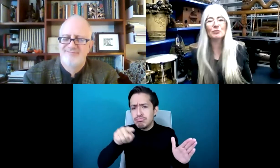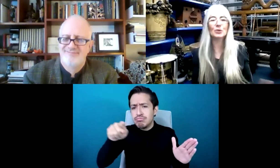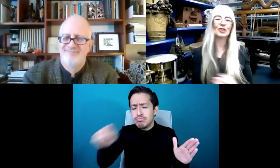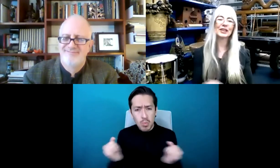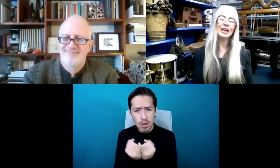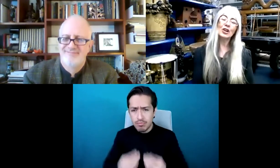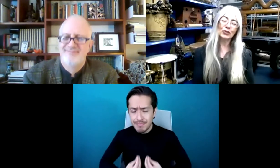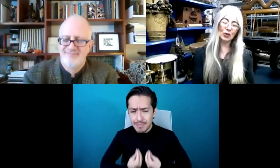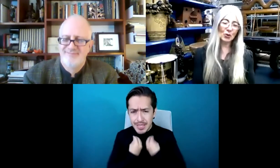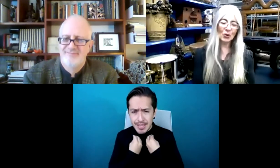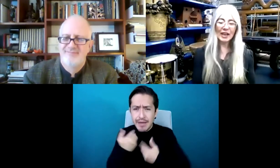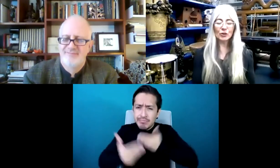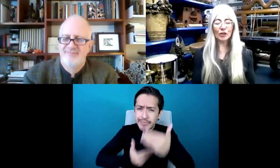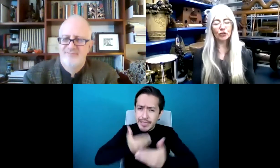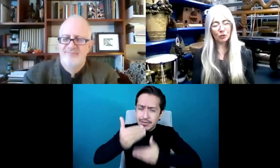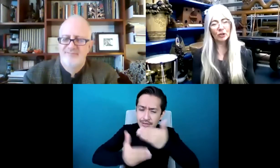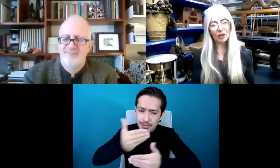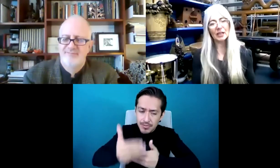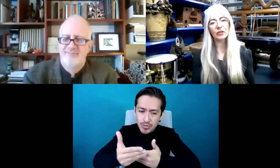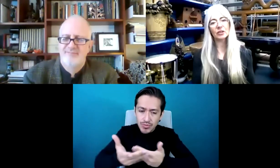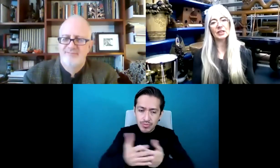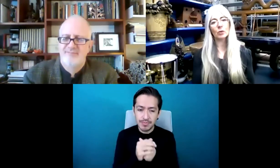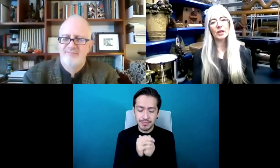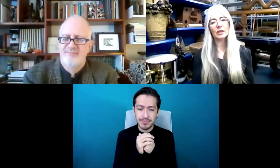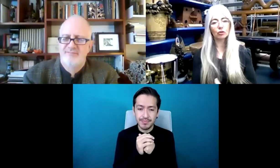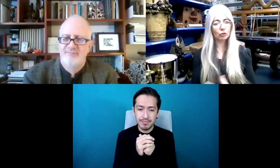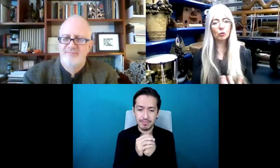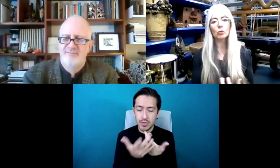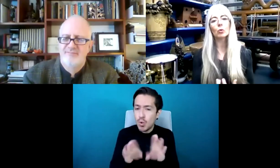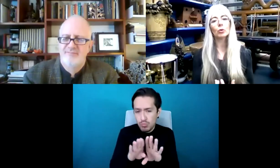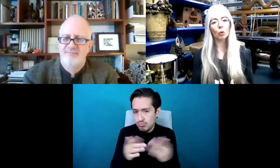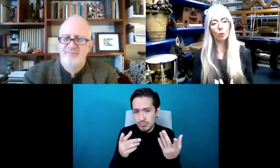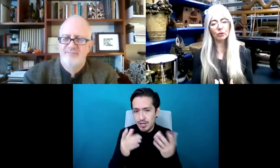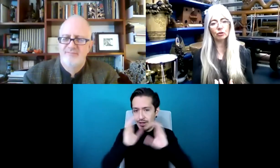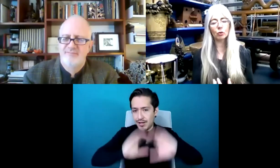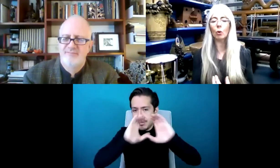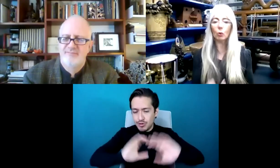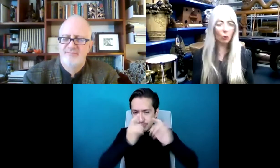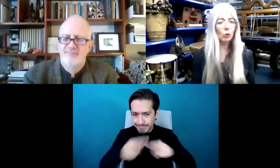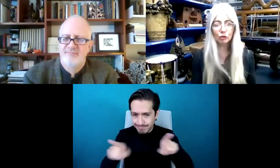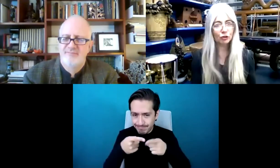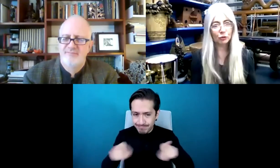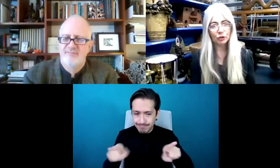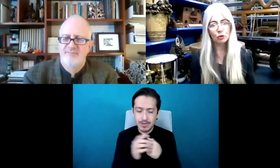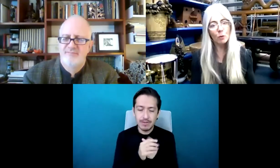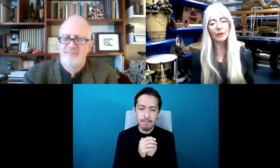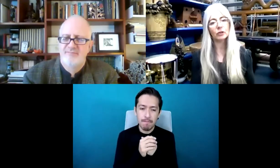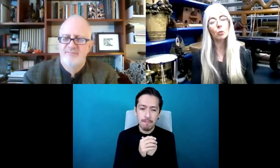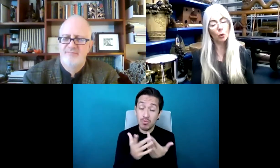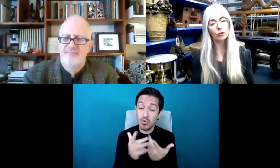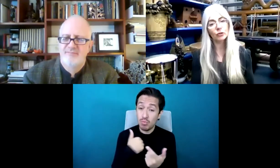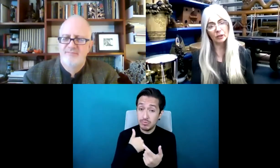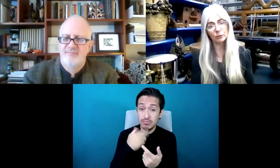Avanzamos. Como una pieza musical. Y en ese sentido tuve mucha fortuna